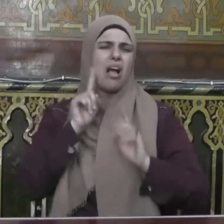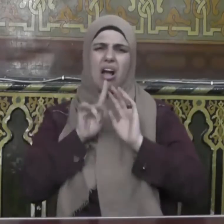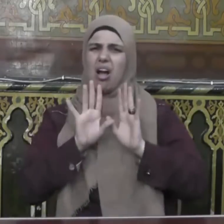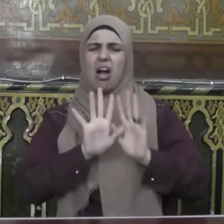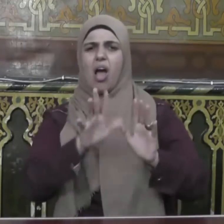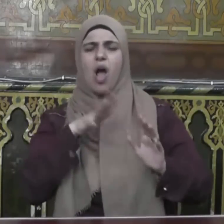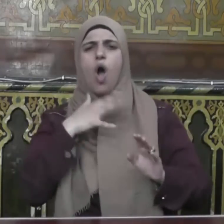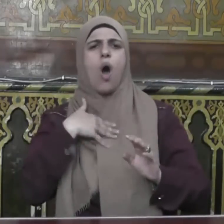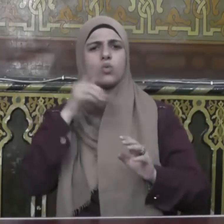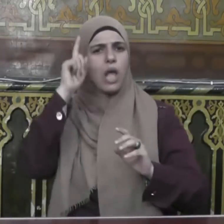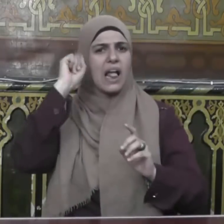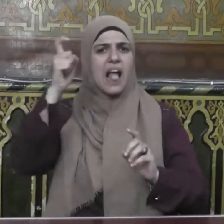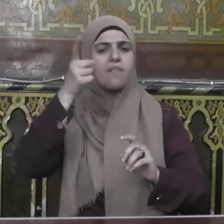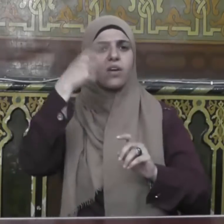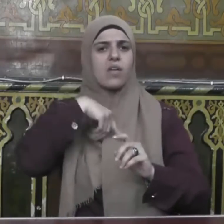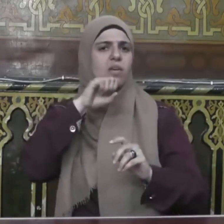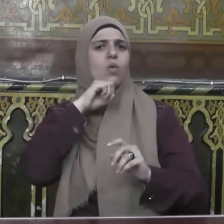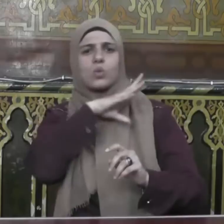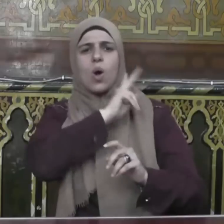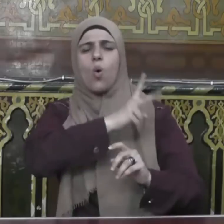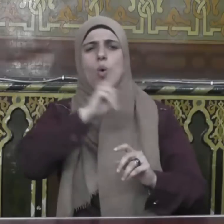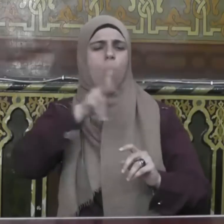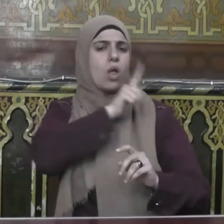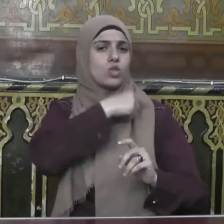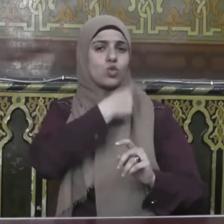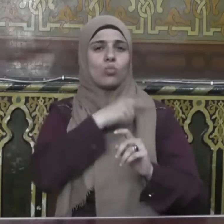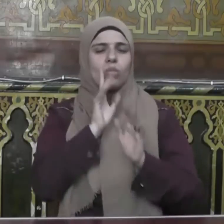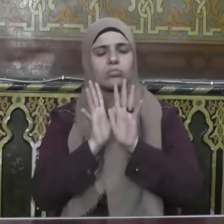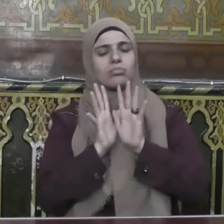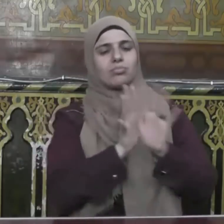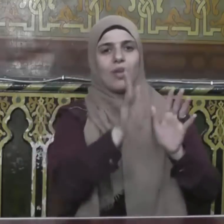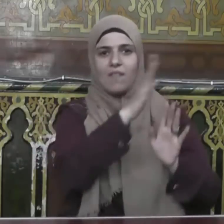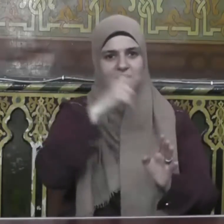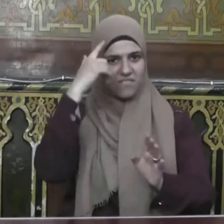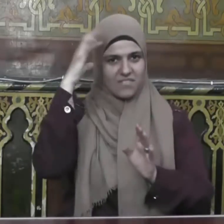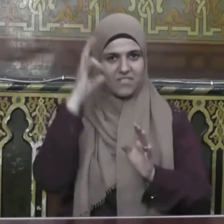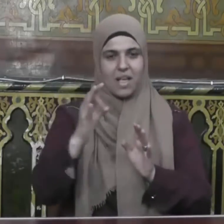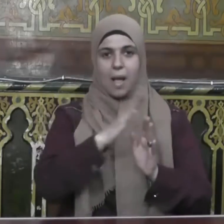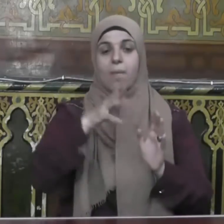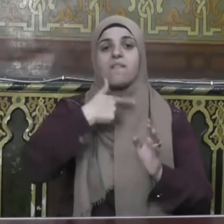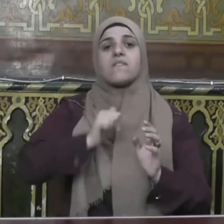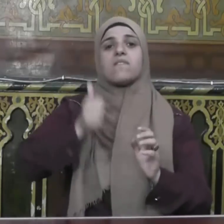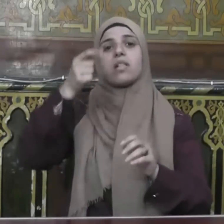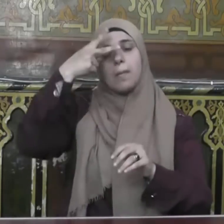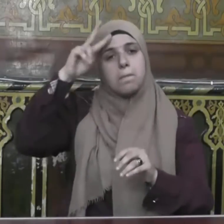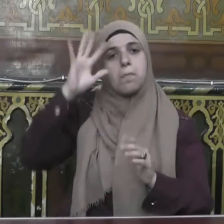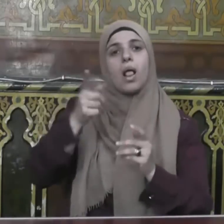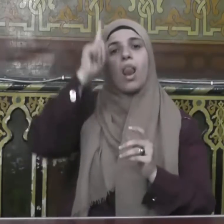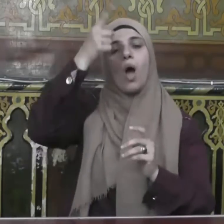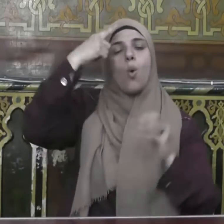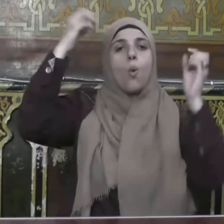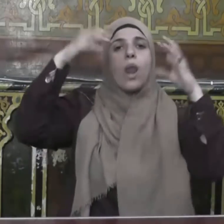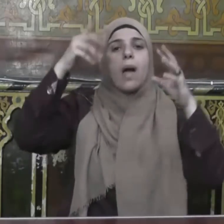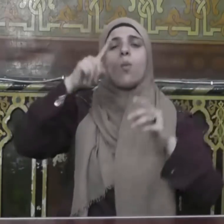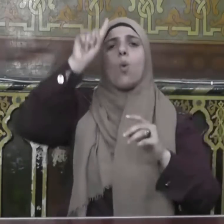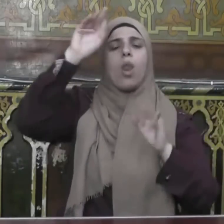الكفر والفسوق والعصيان أولئك هم الراشدون فضلا من الله ونعمة والله عليم حكيم